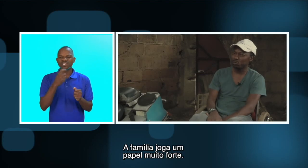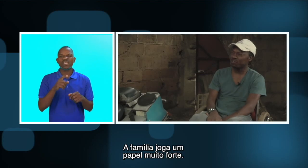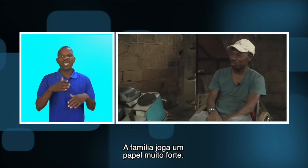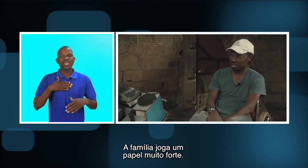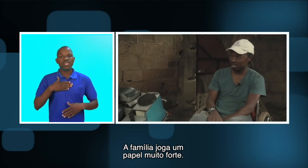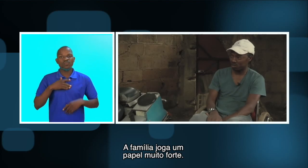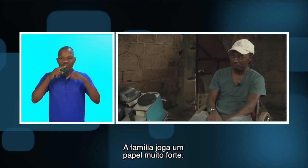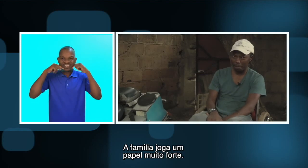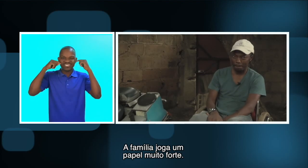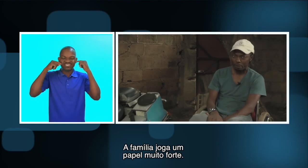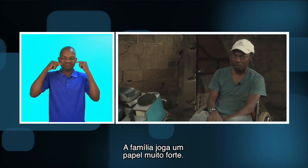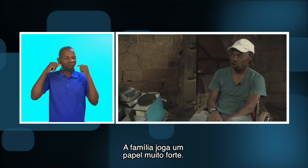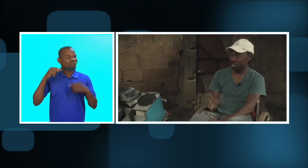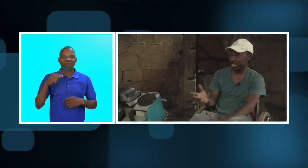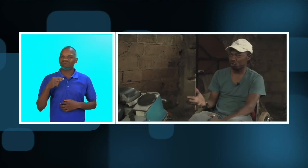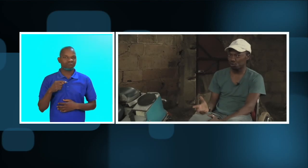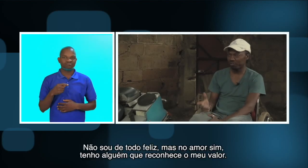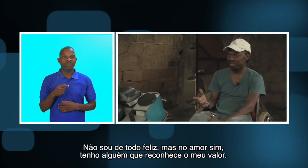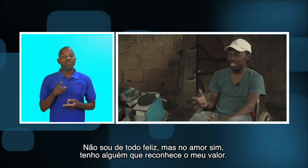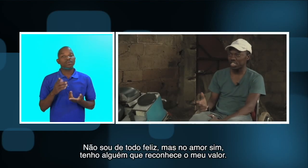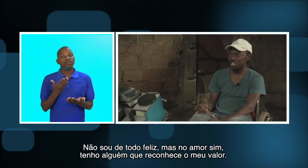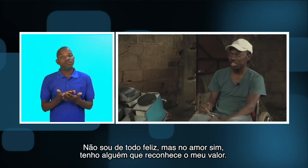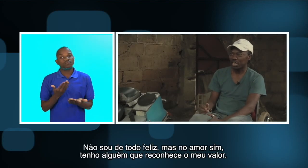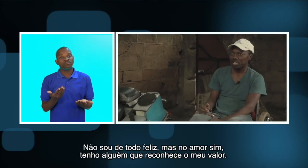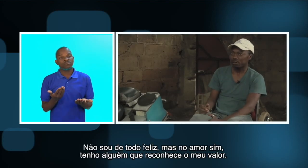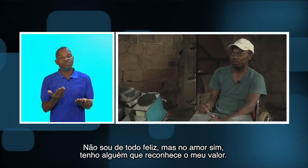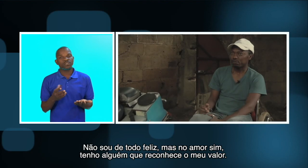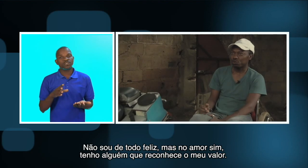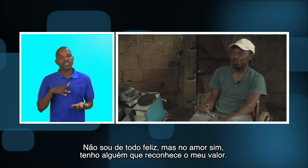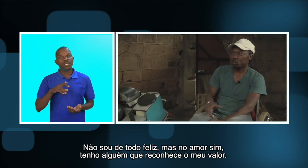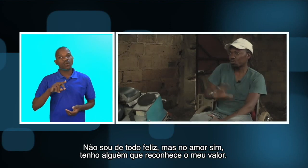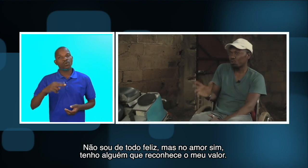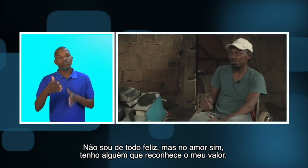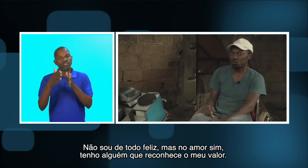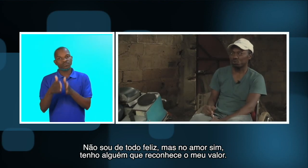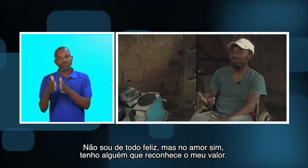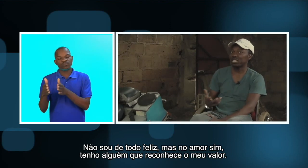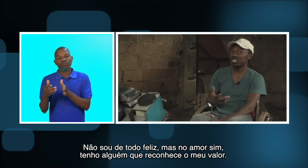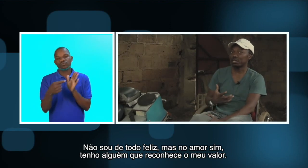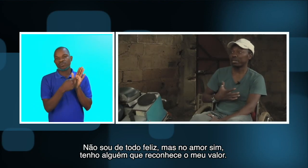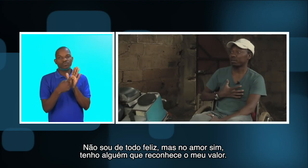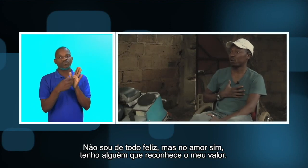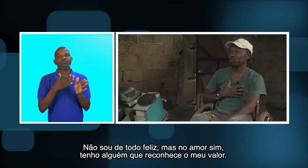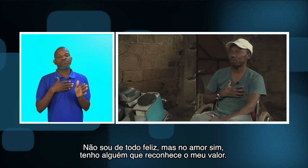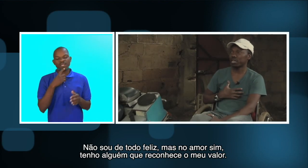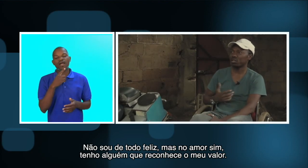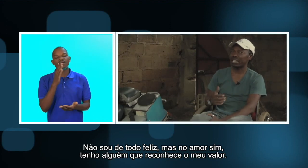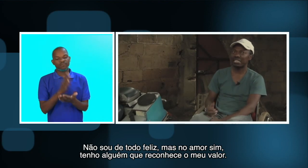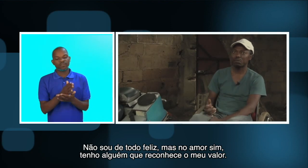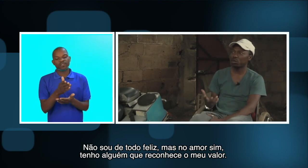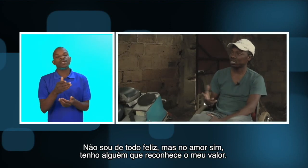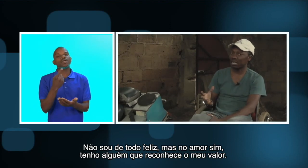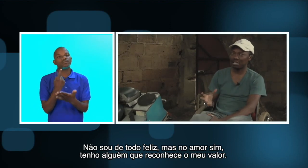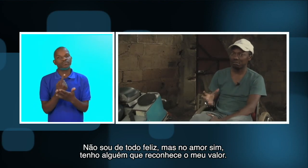muito forte nisso eu não vou dizer que eu estou feliz no ser todo estou feliz na parte amorosa tenho